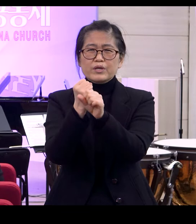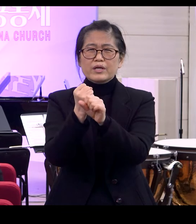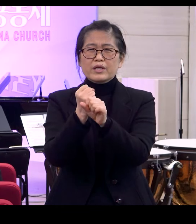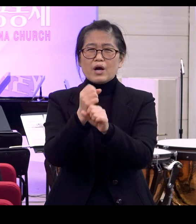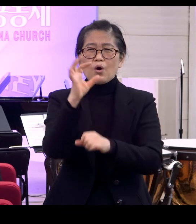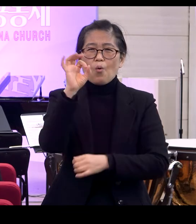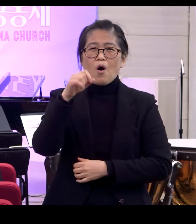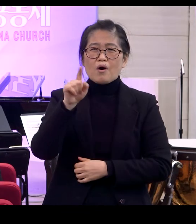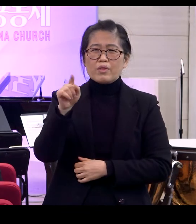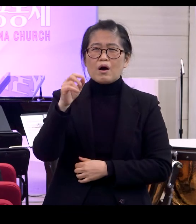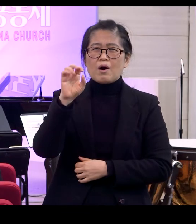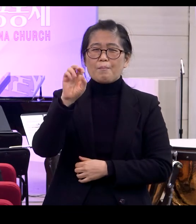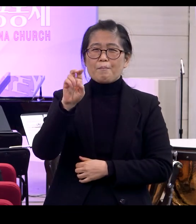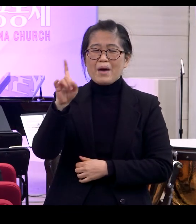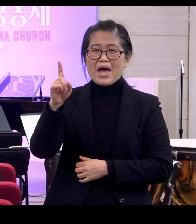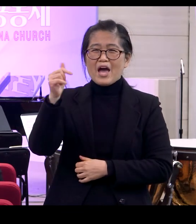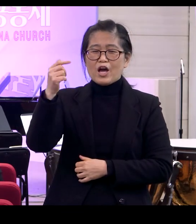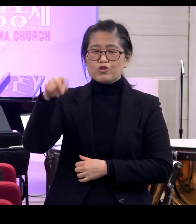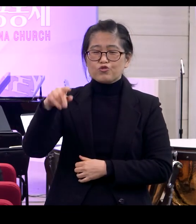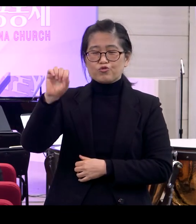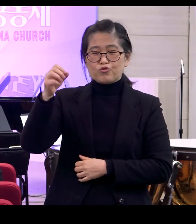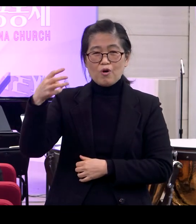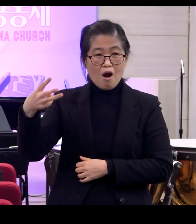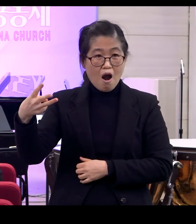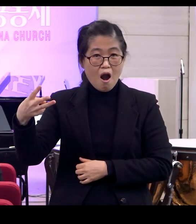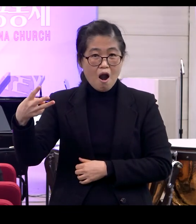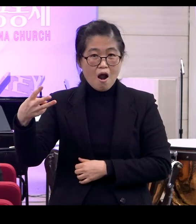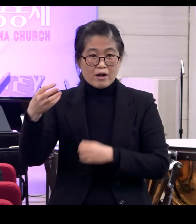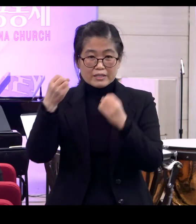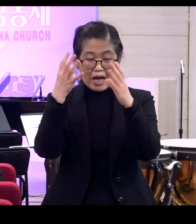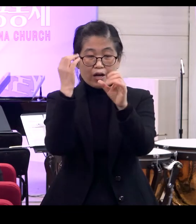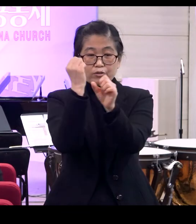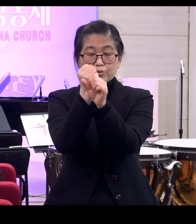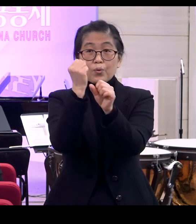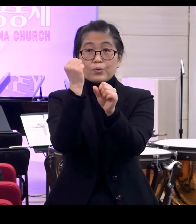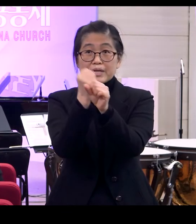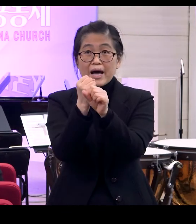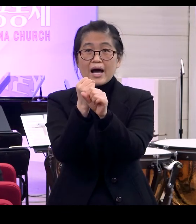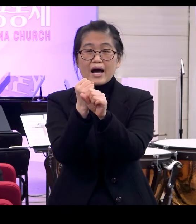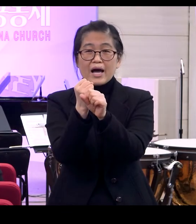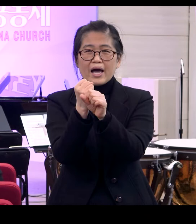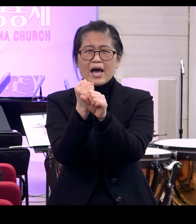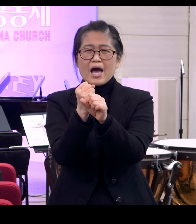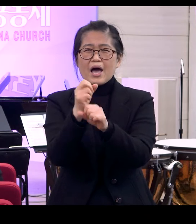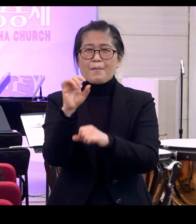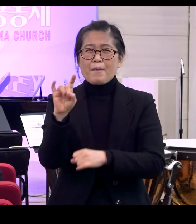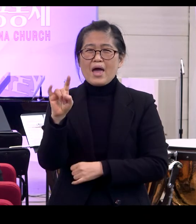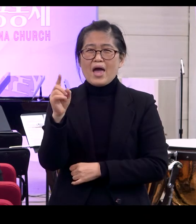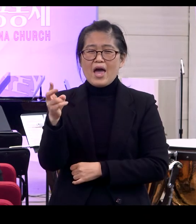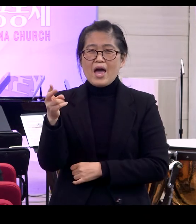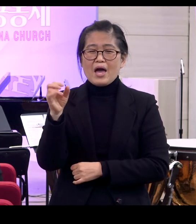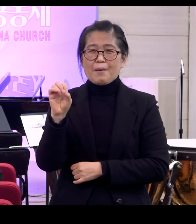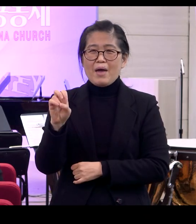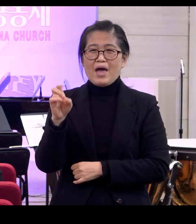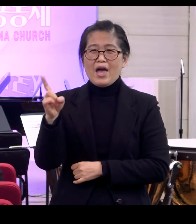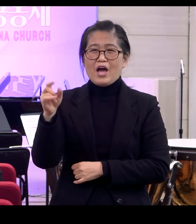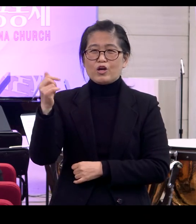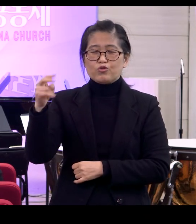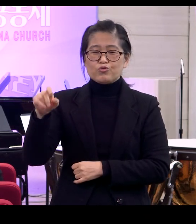매뉴얼 이렇게 말했더라고요 이 글은 바로 창조자의 오너스 매뉴얼이다라고 정말 맞는